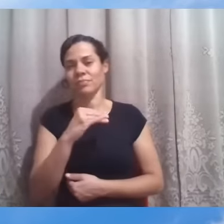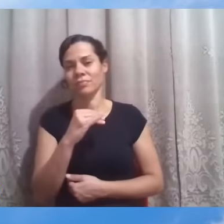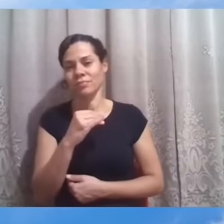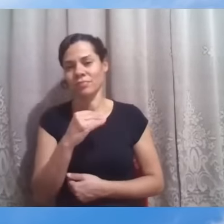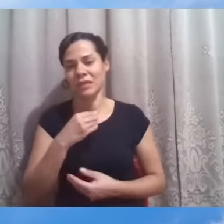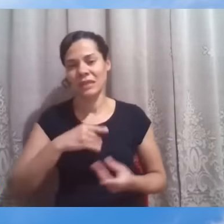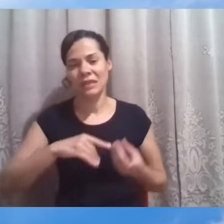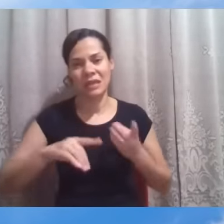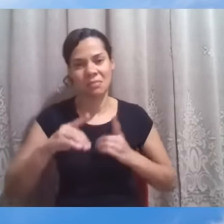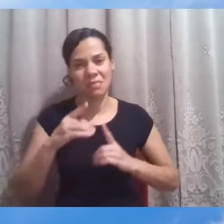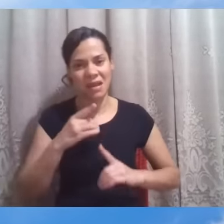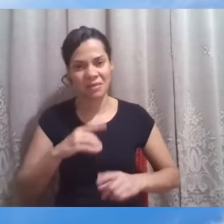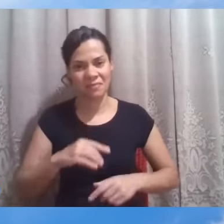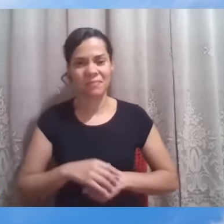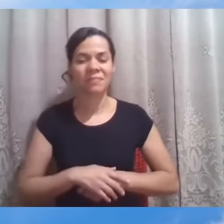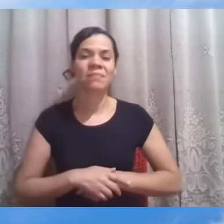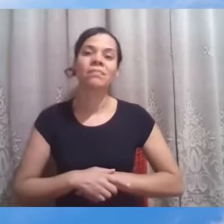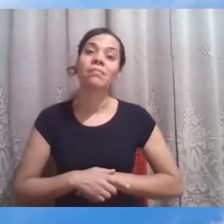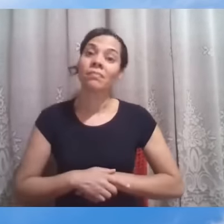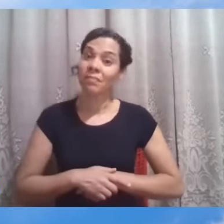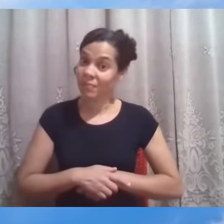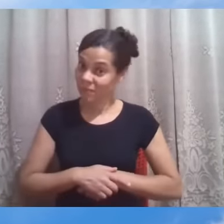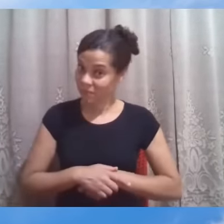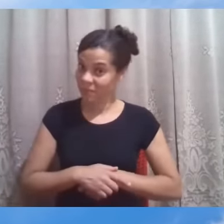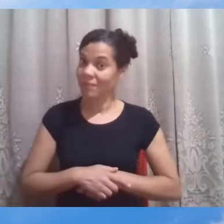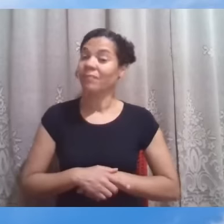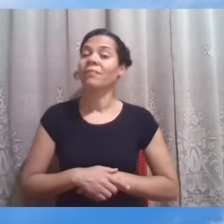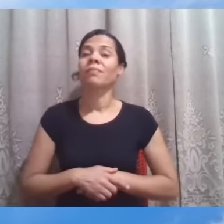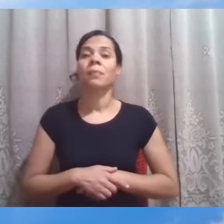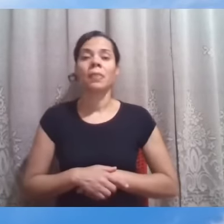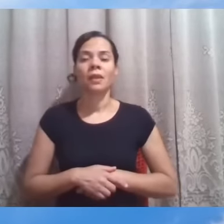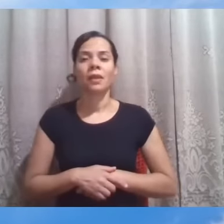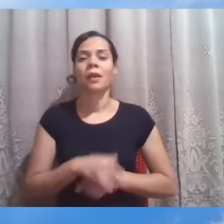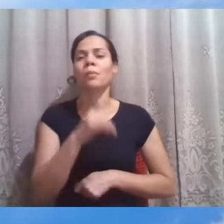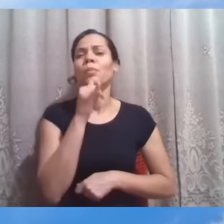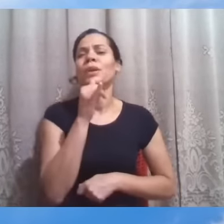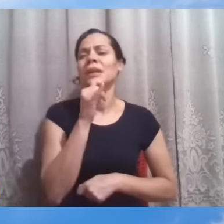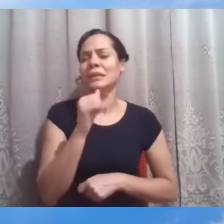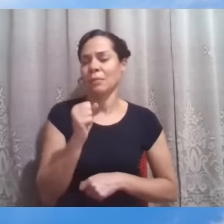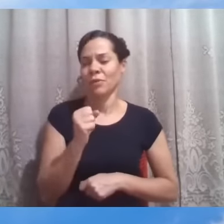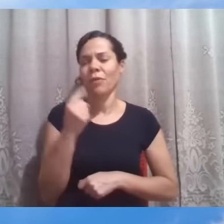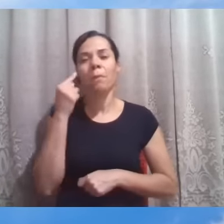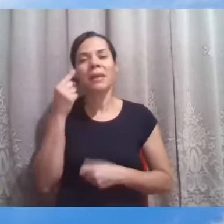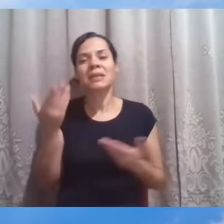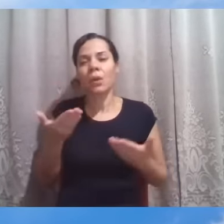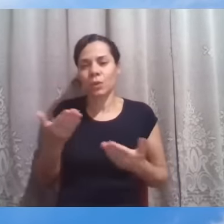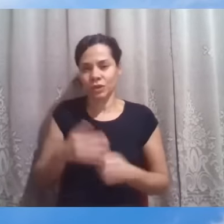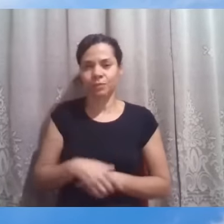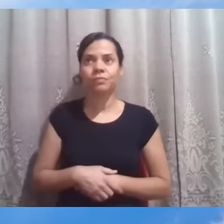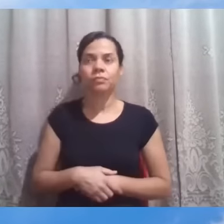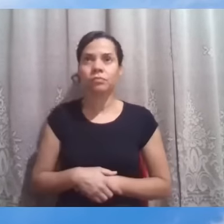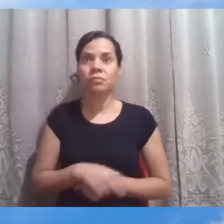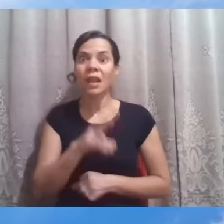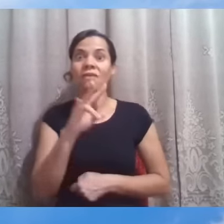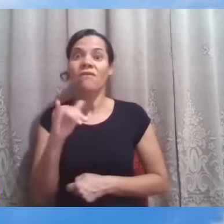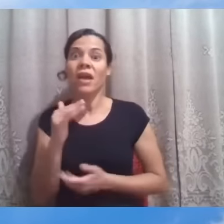Então, o indivíduo vai começar a atividade na casa espírita, um grupo de estudo,